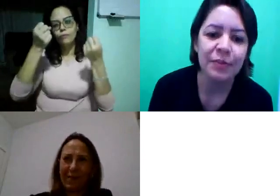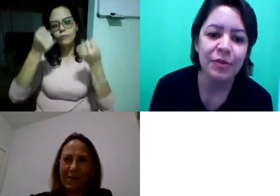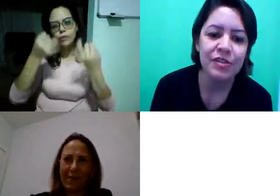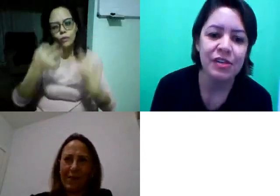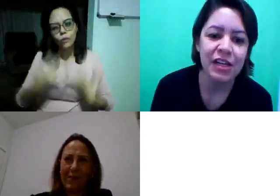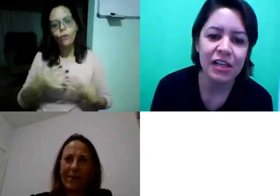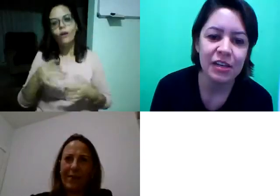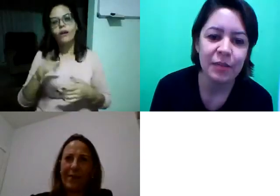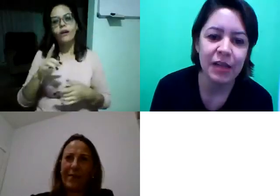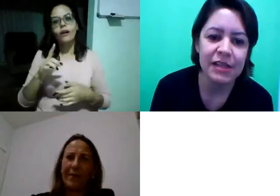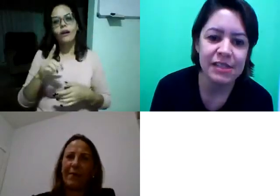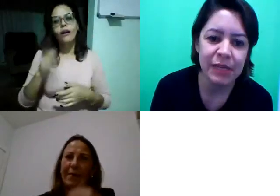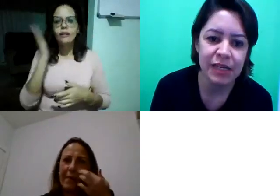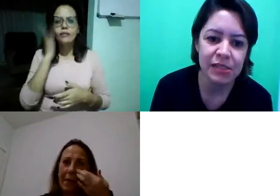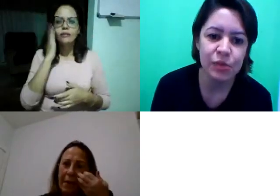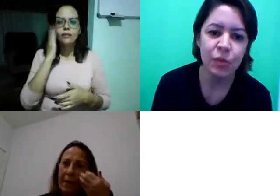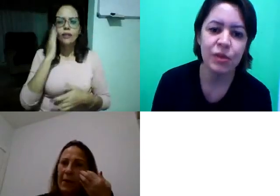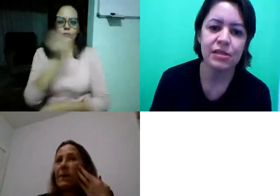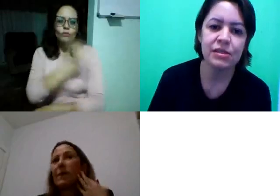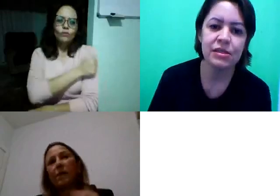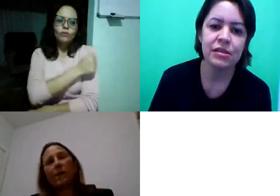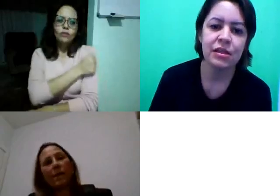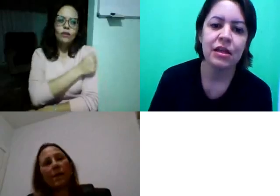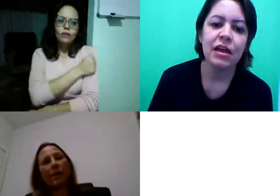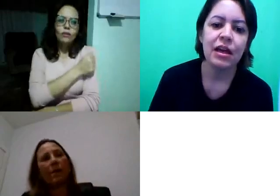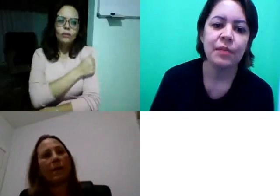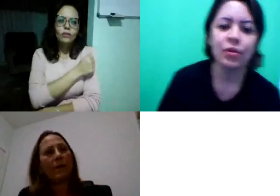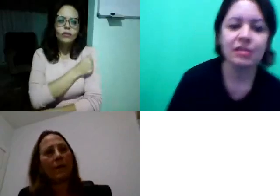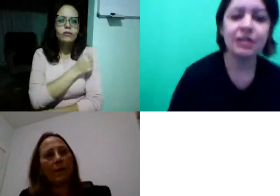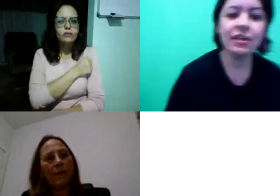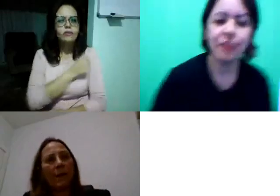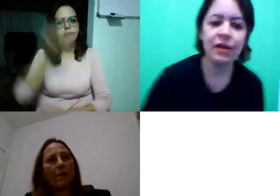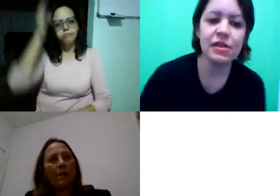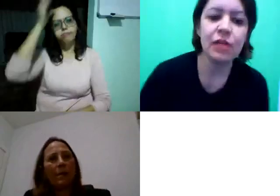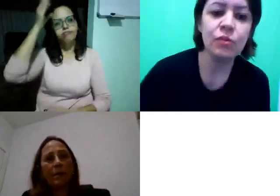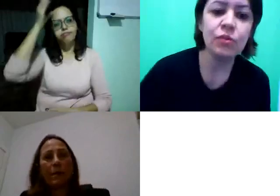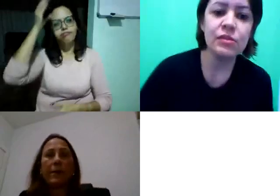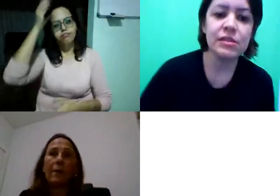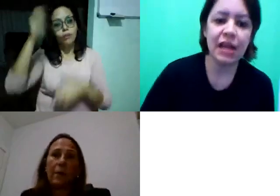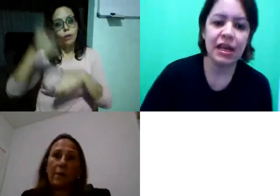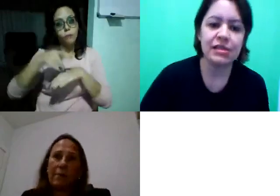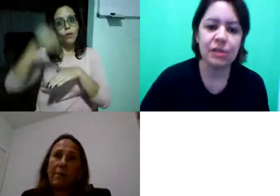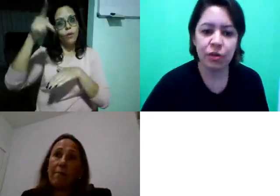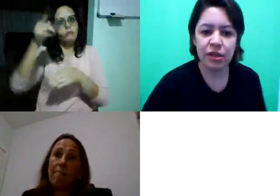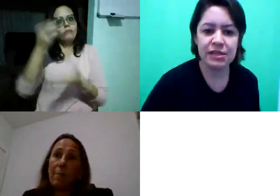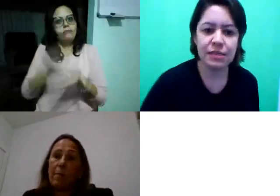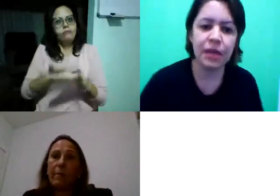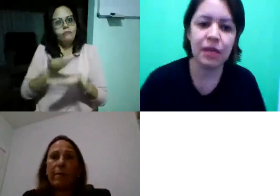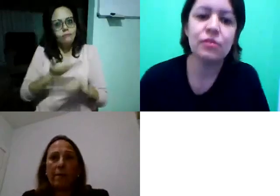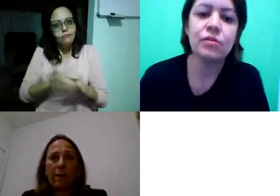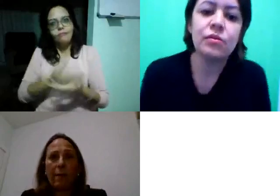Obrigada, professora Eleni, pelas explicações, é importante para os alunos, né, esse